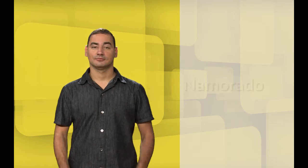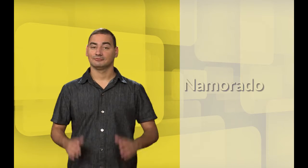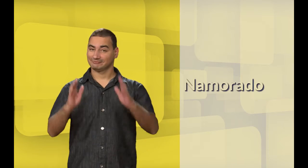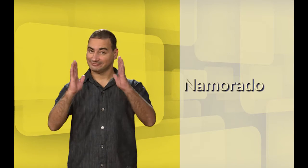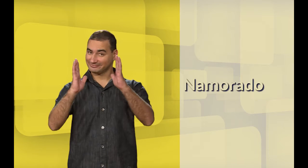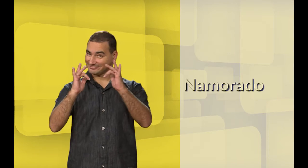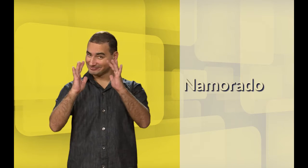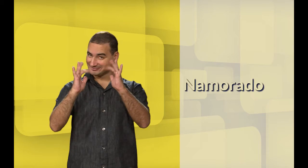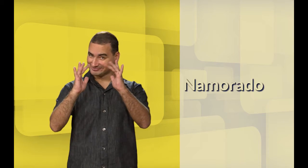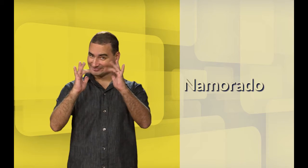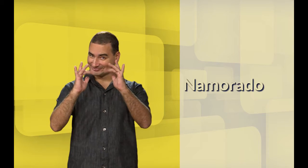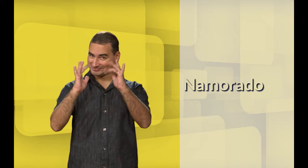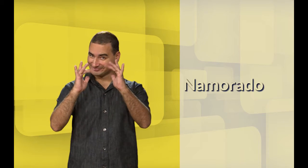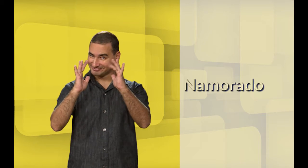Namorado Namorado